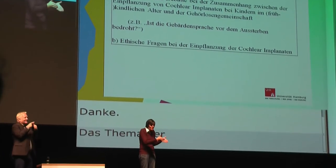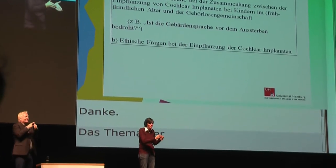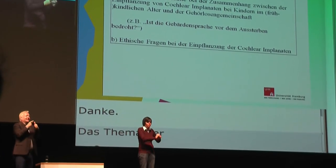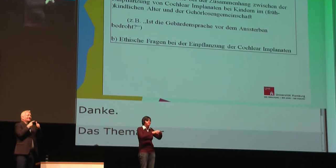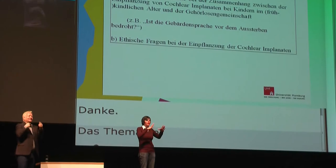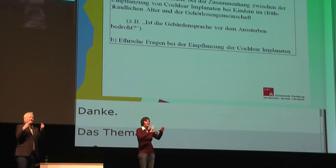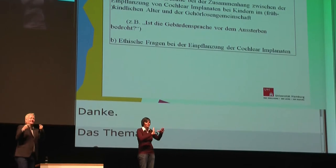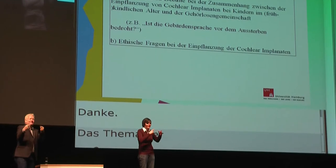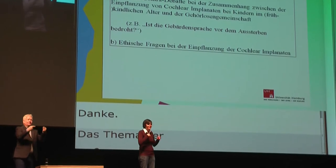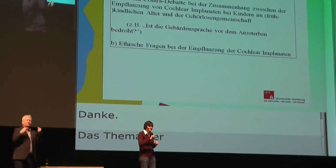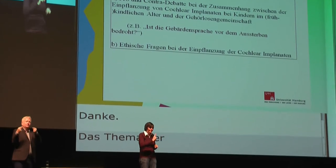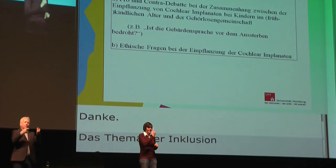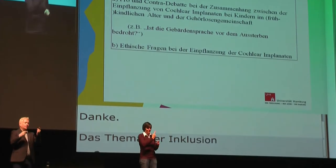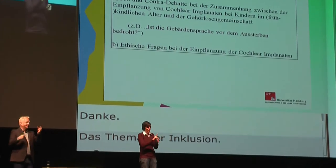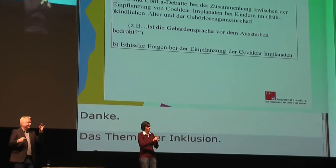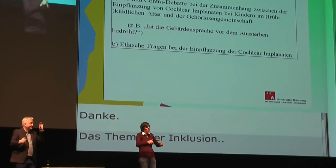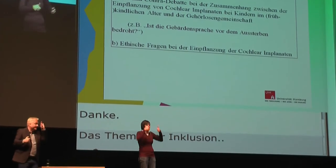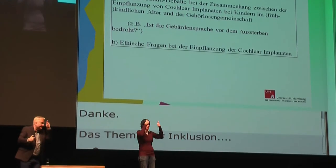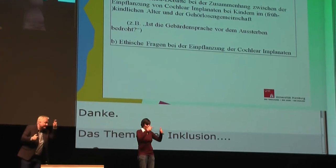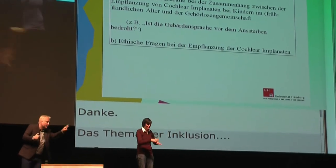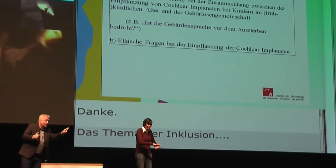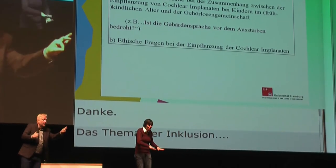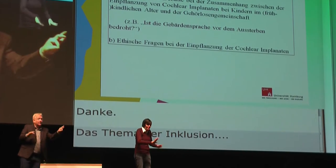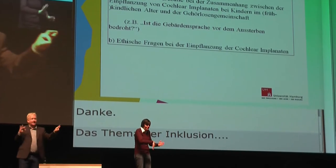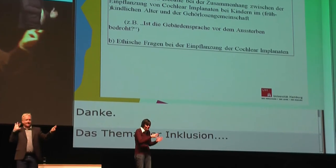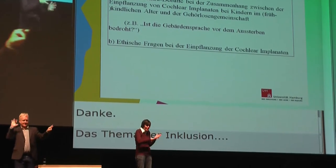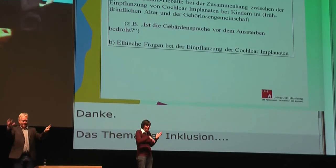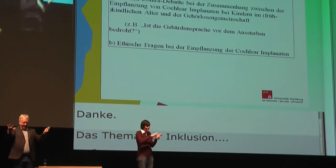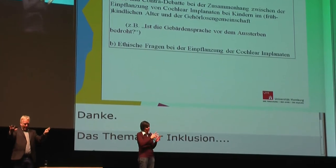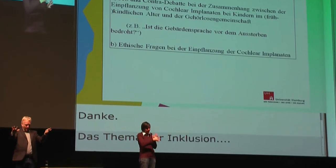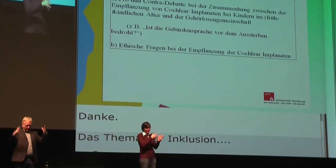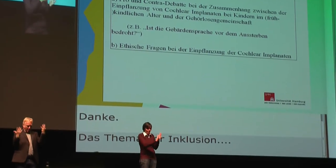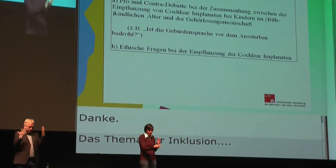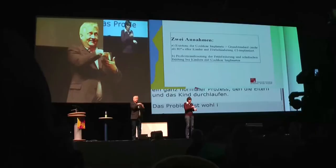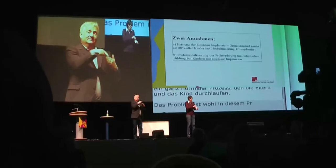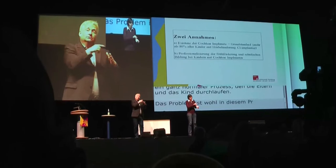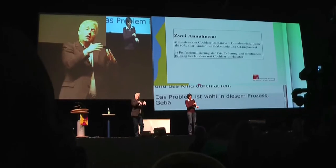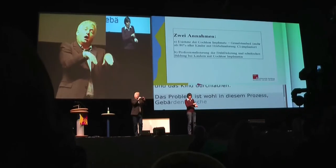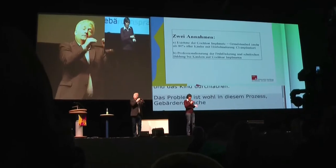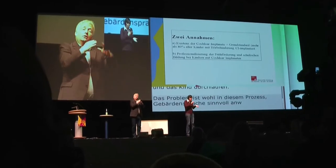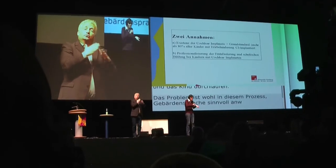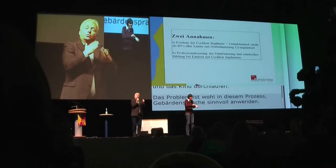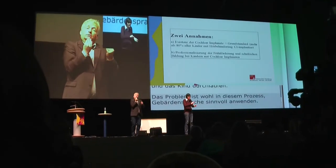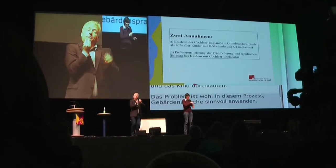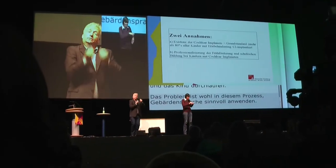soll nicht die Diskussion pro oder kontro sehr stark medizinisch orientierter